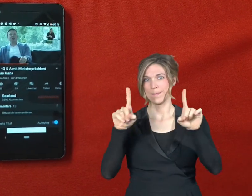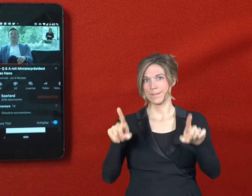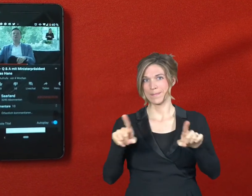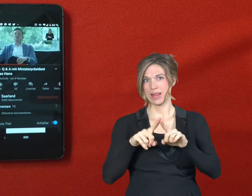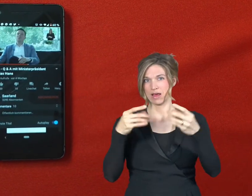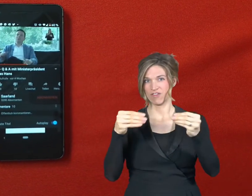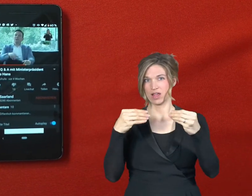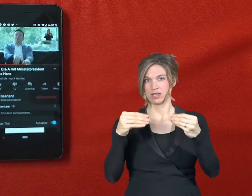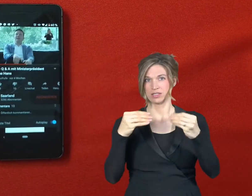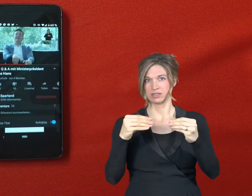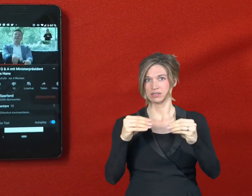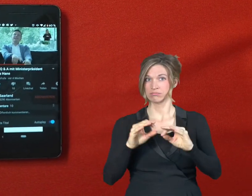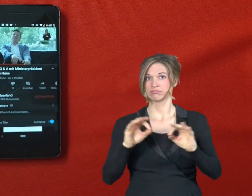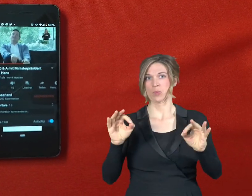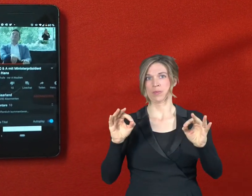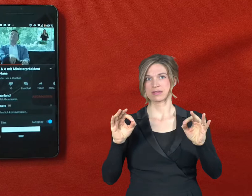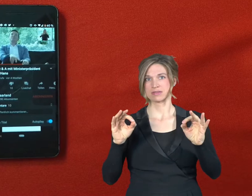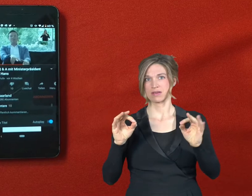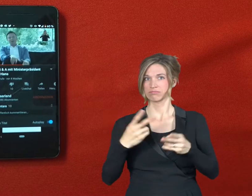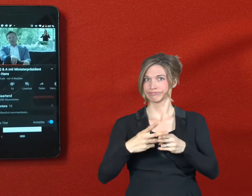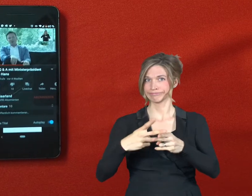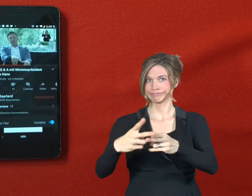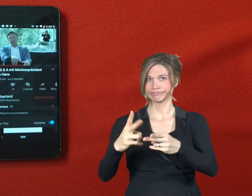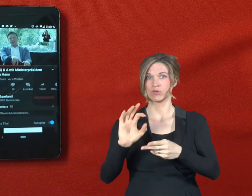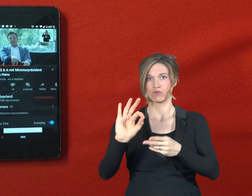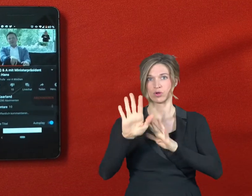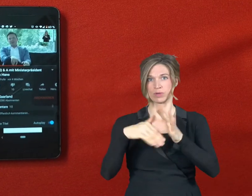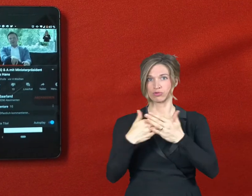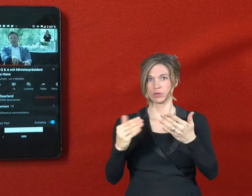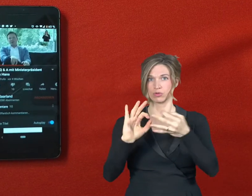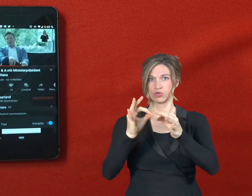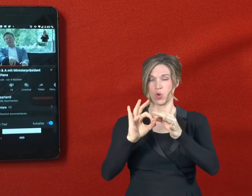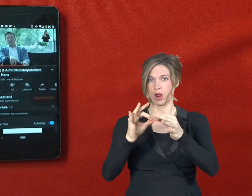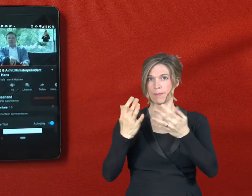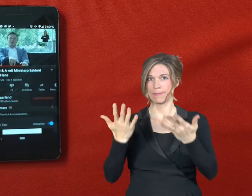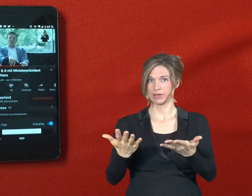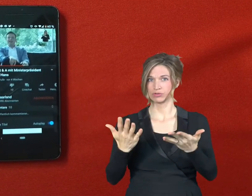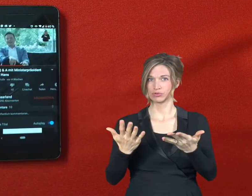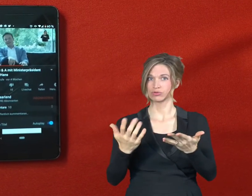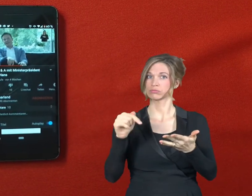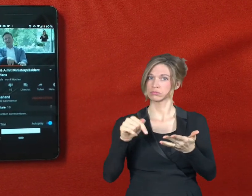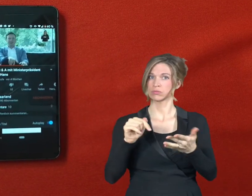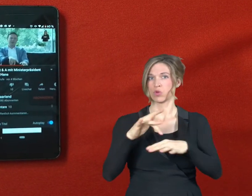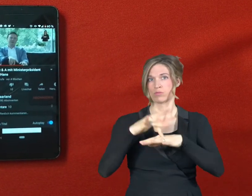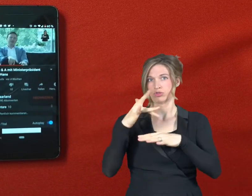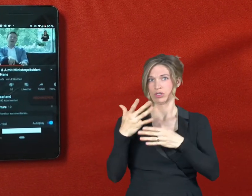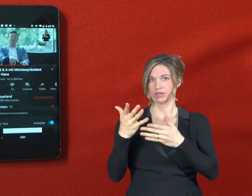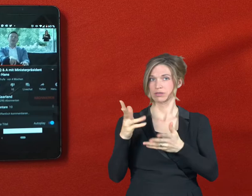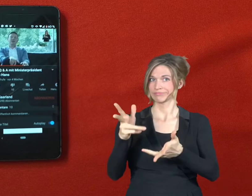näherkommt, um den Gebärdendolmetscher, respektive hier unsere Gebärdendolmetscherin effektiv